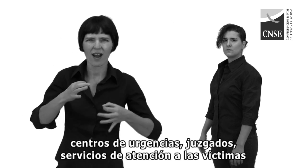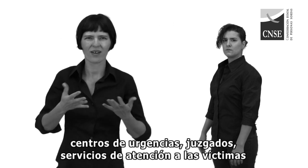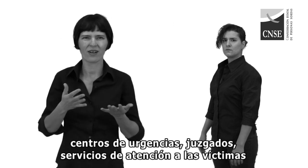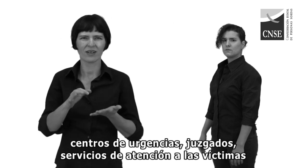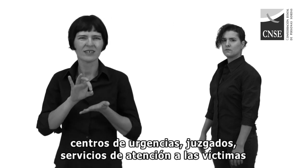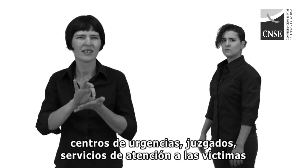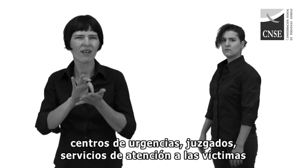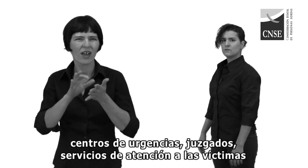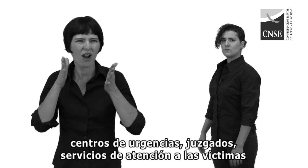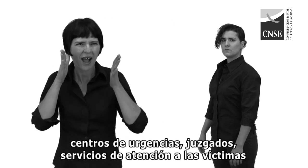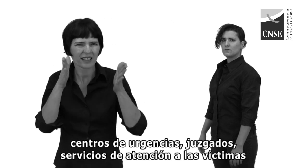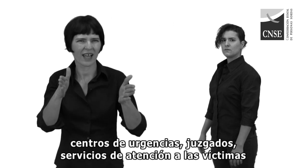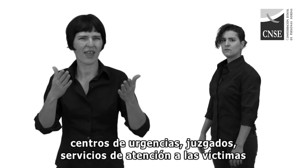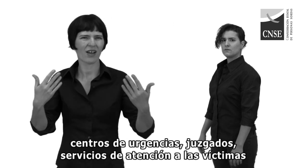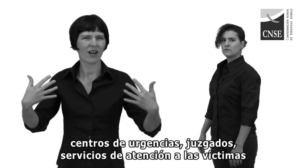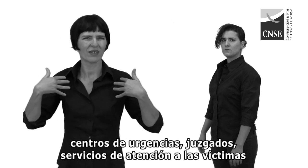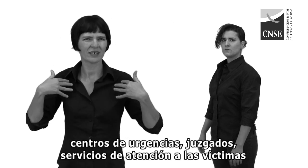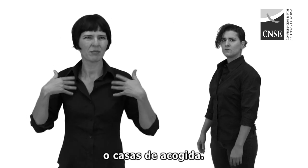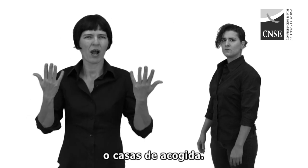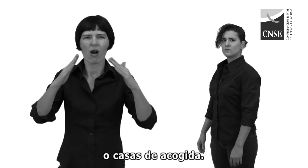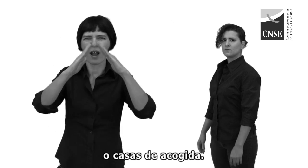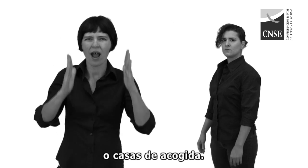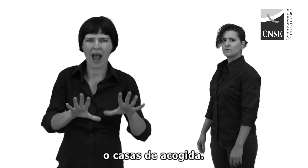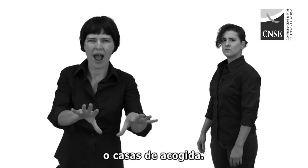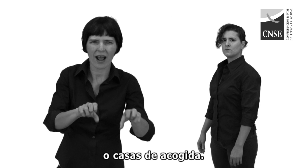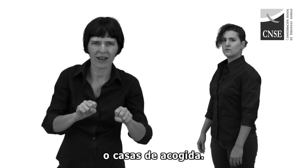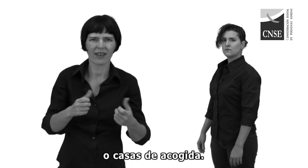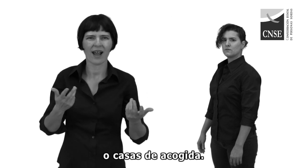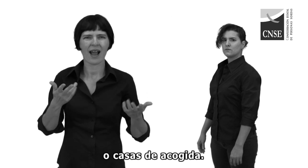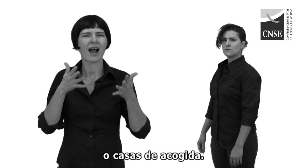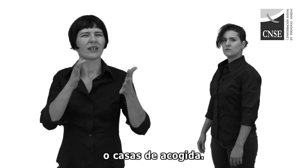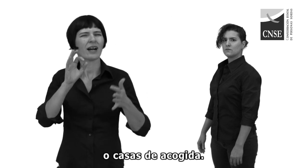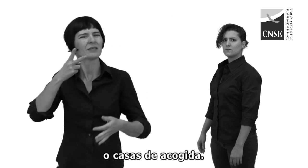centros de urgencias, juzgados, servicios de atención a las víctimas o casas de acogida.